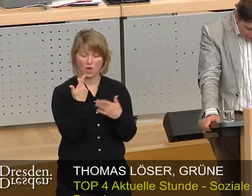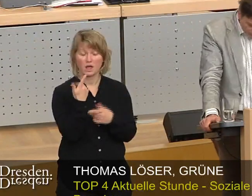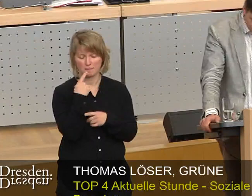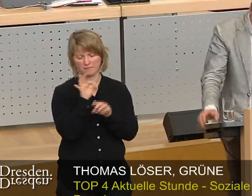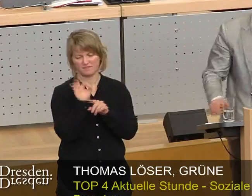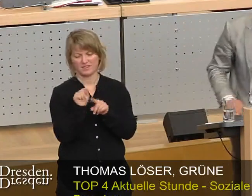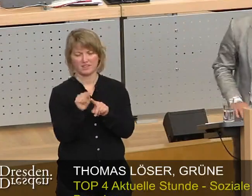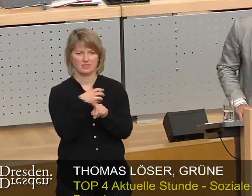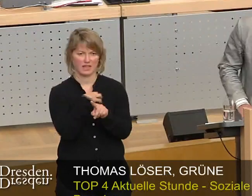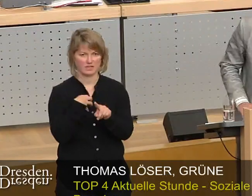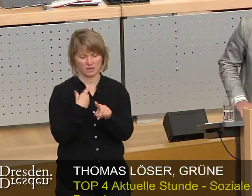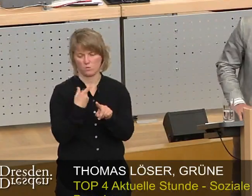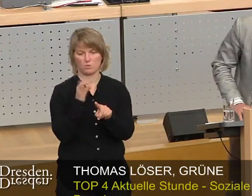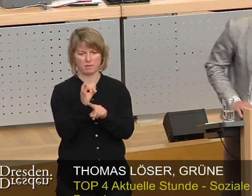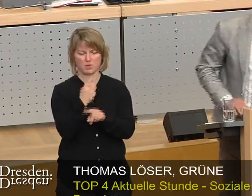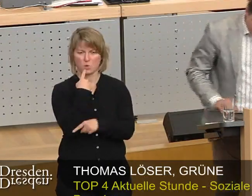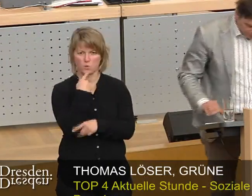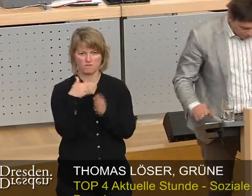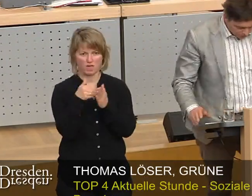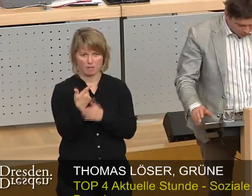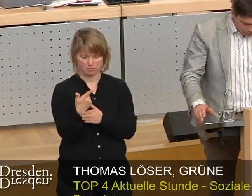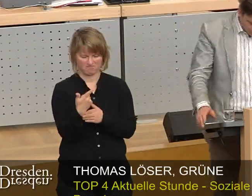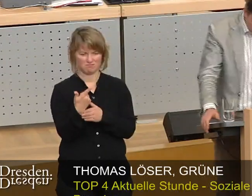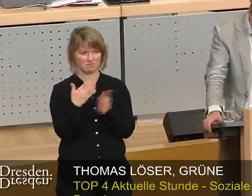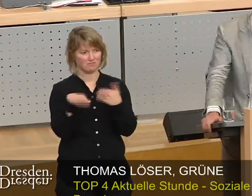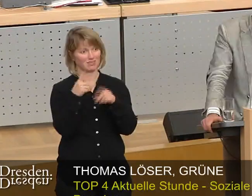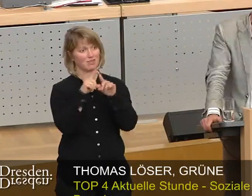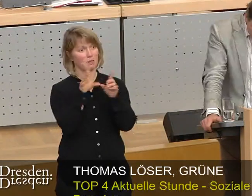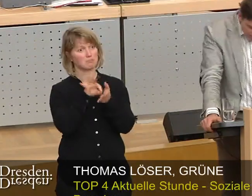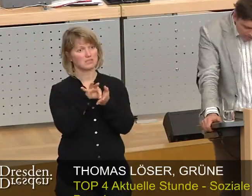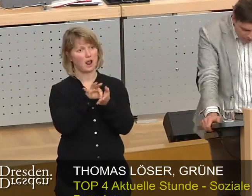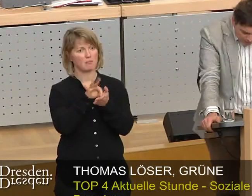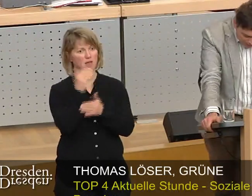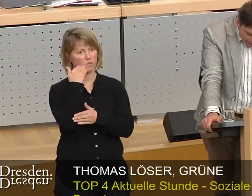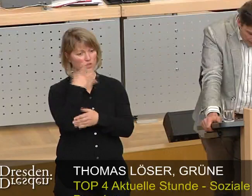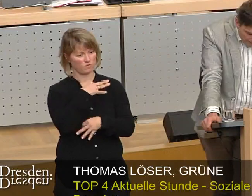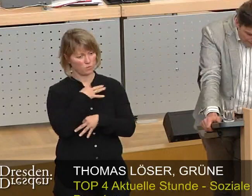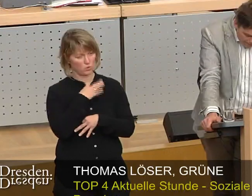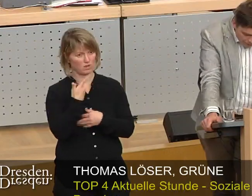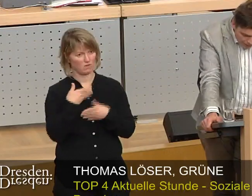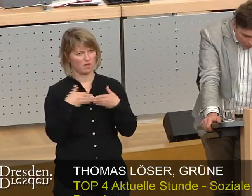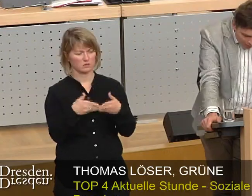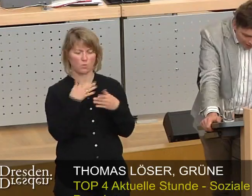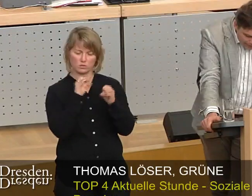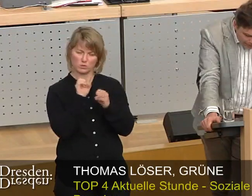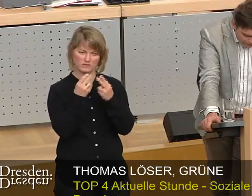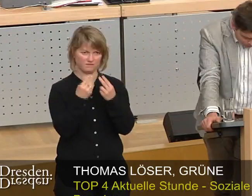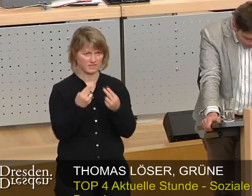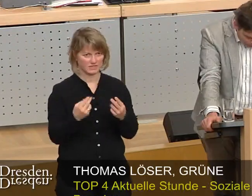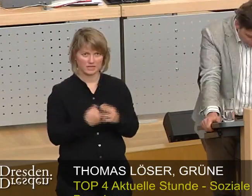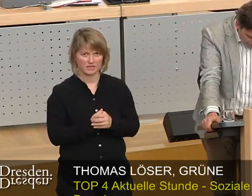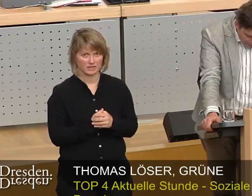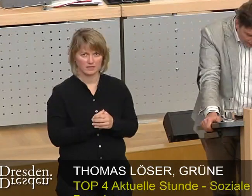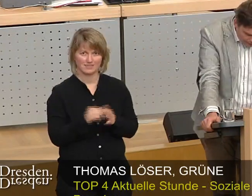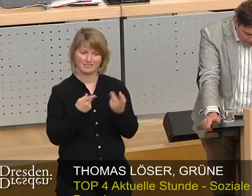wo Dresden liegt. Dieses Thema bezahlbares Wohnen für uns Grüne ist sehr, sehr wichtig. Und wir glauben vor allen Dingen,